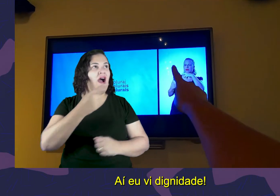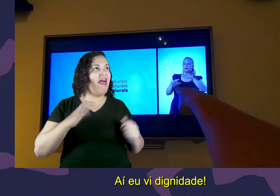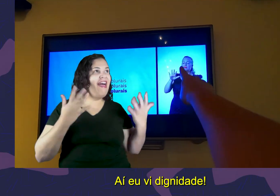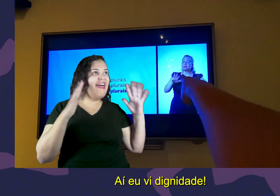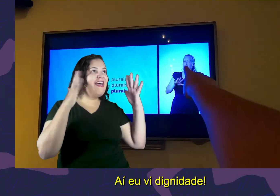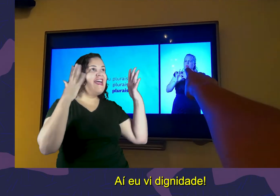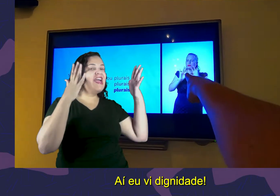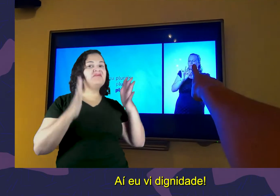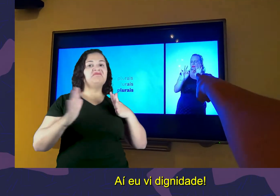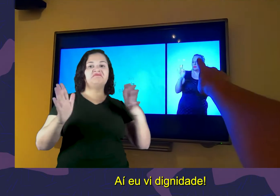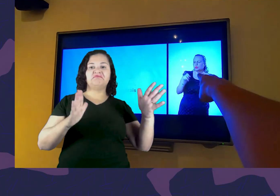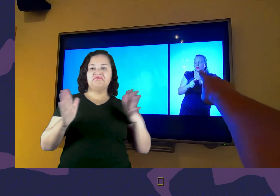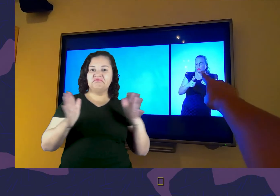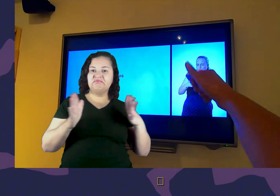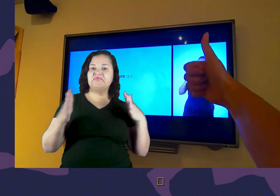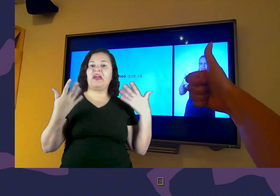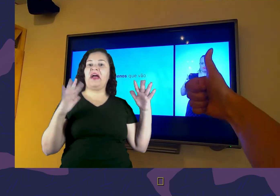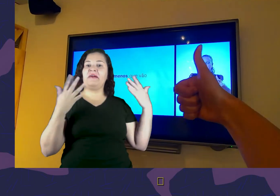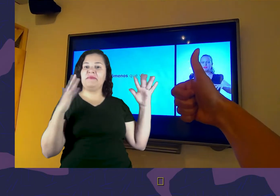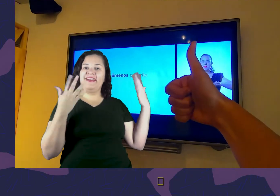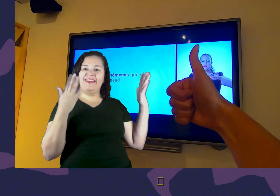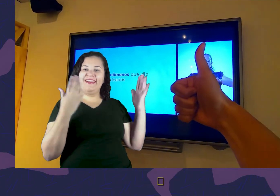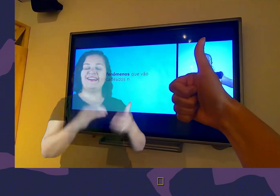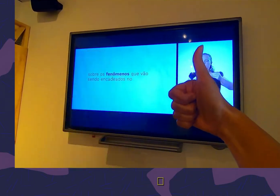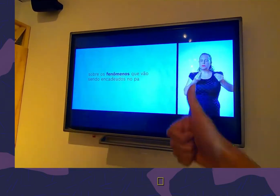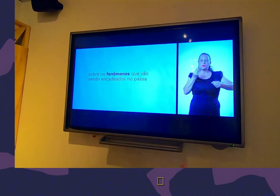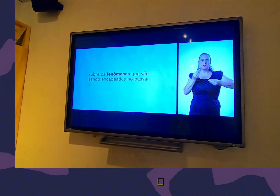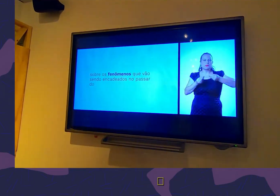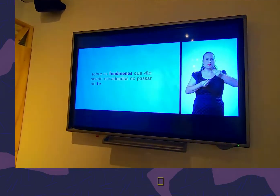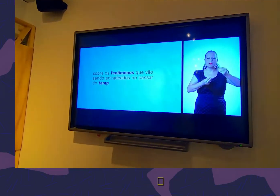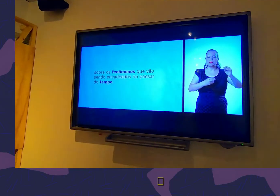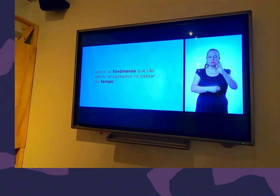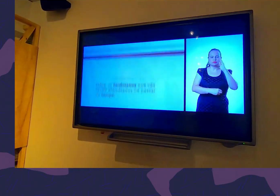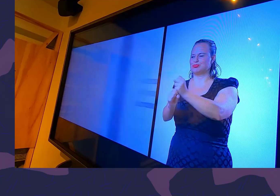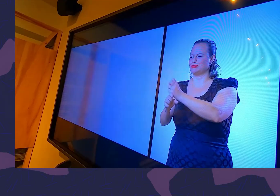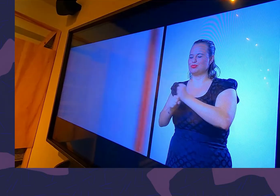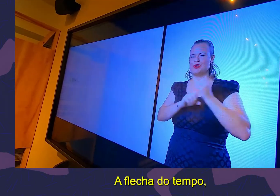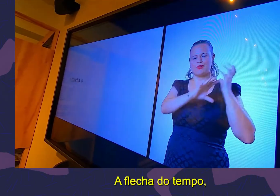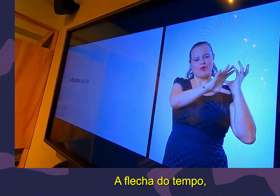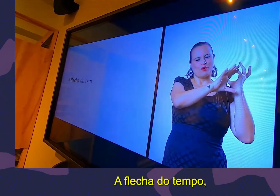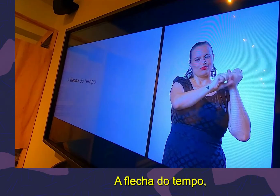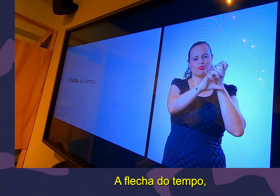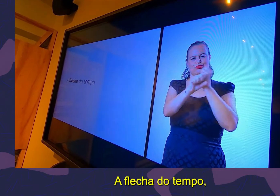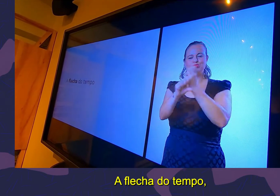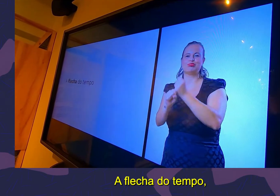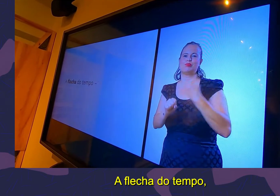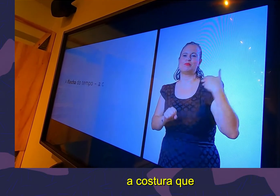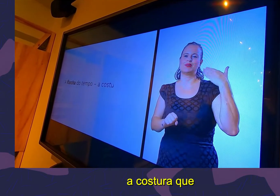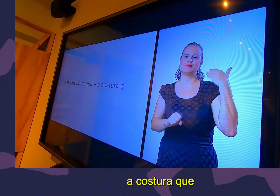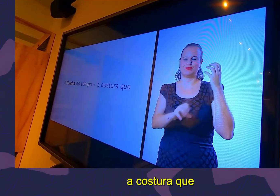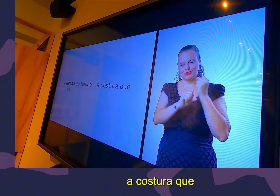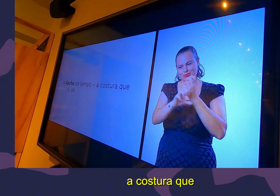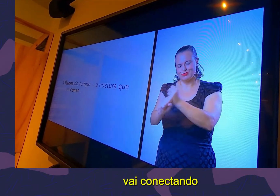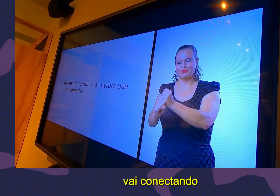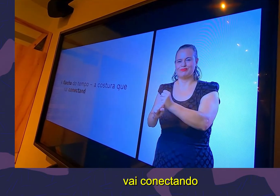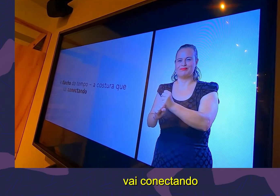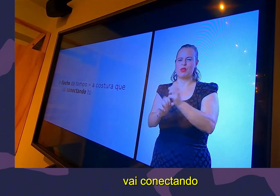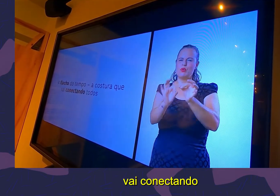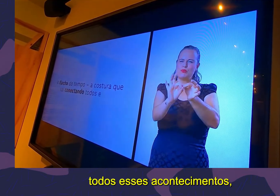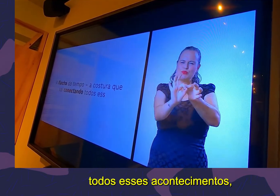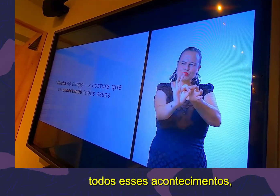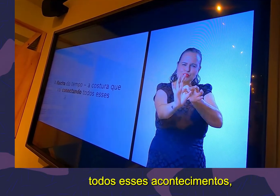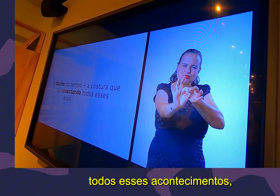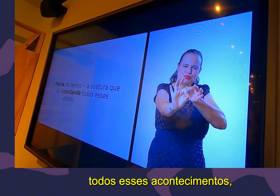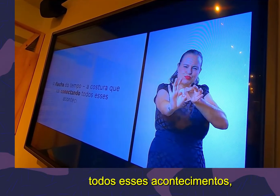Ai, eu vi a dignidade. A vai ser brincadeada no passar do tempo. A flecha do tempo, a costura que vai